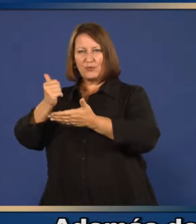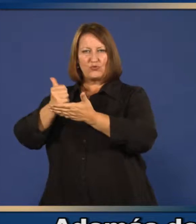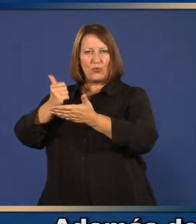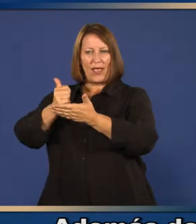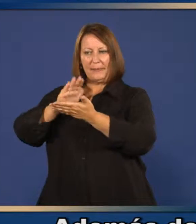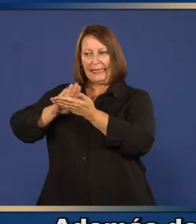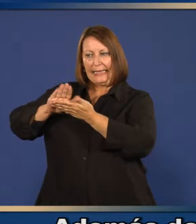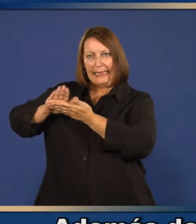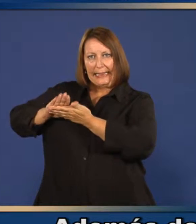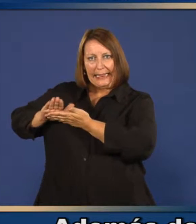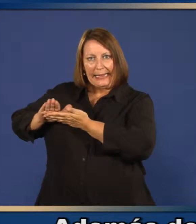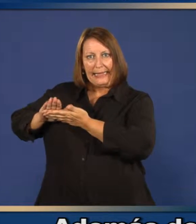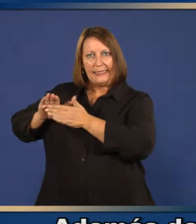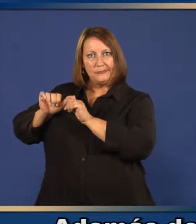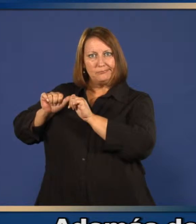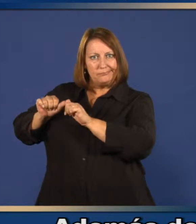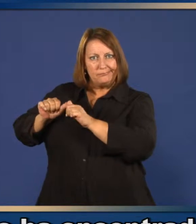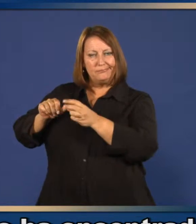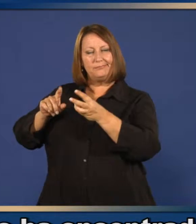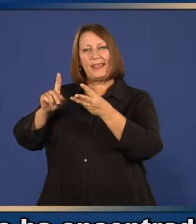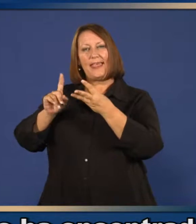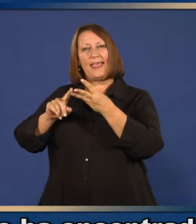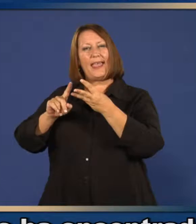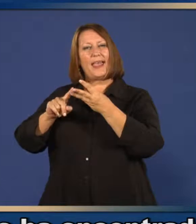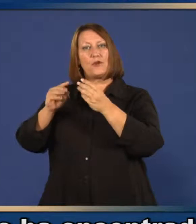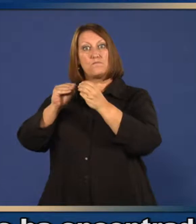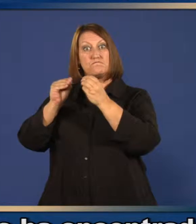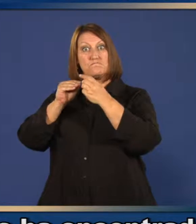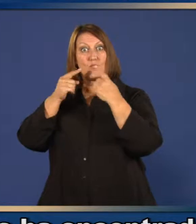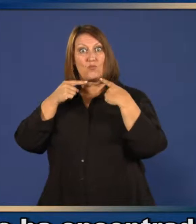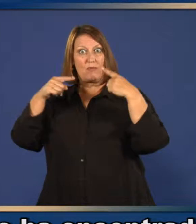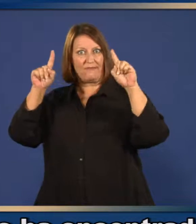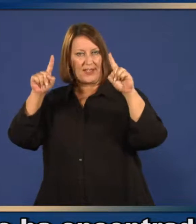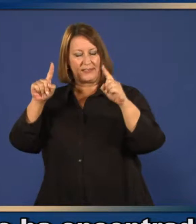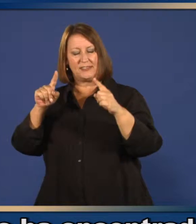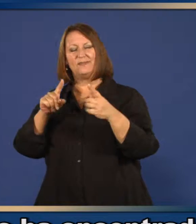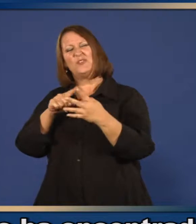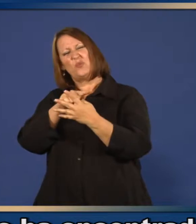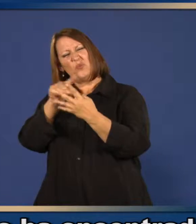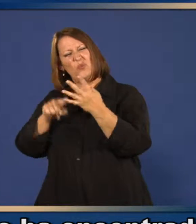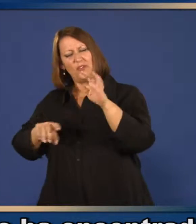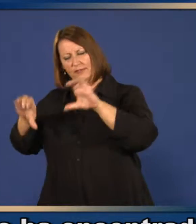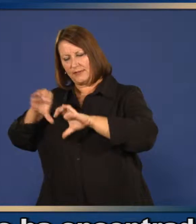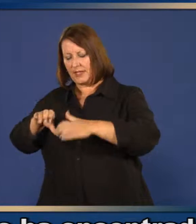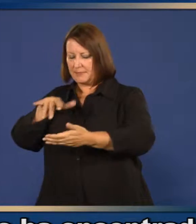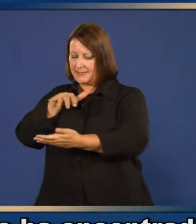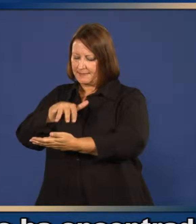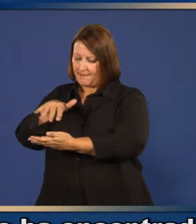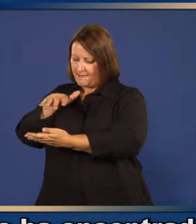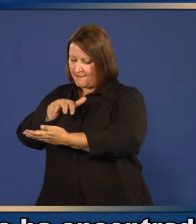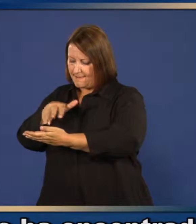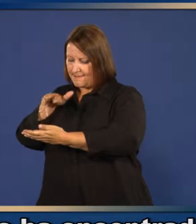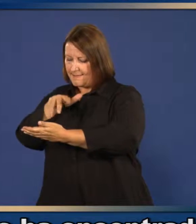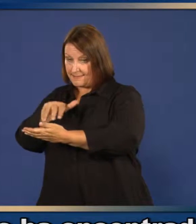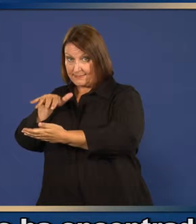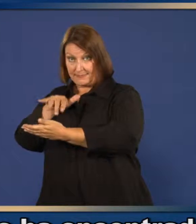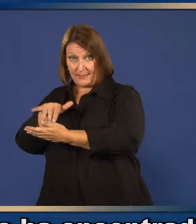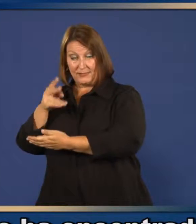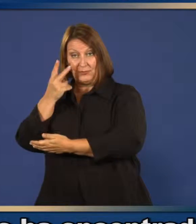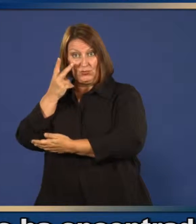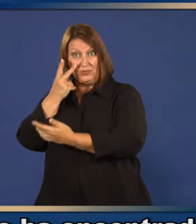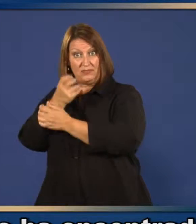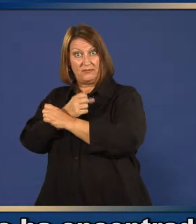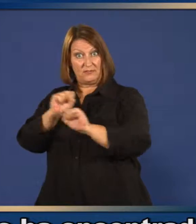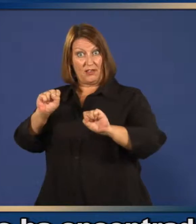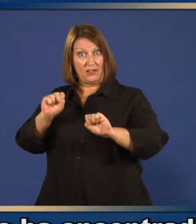la eficacia. Se ha encontrado que estos ingredientes son seguros en seres humanos en